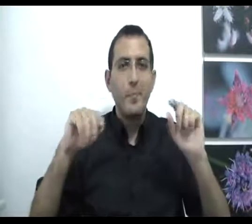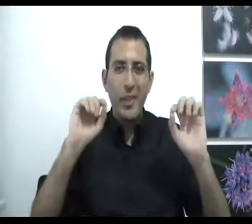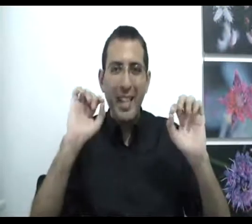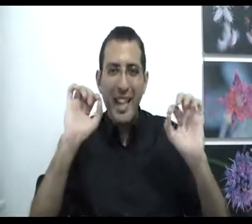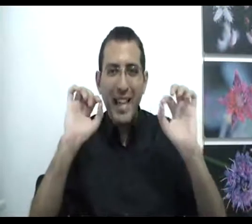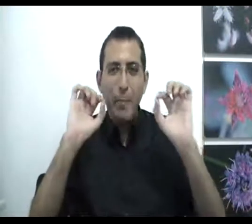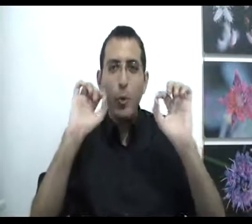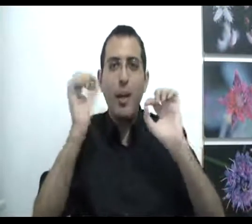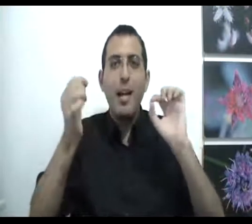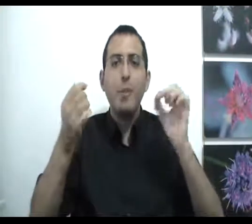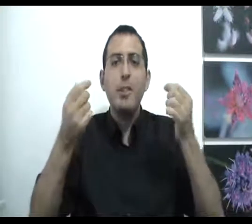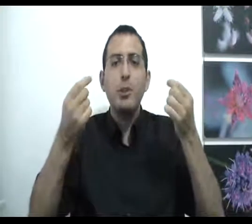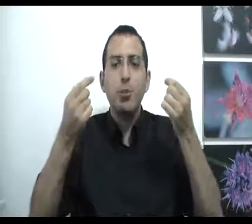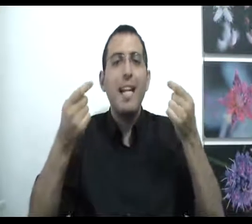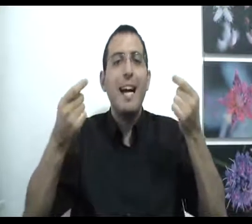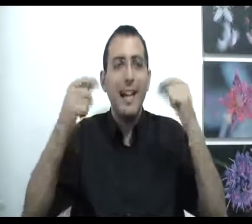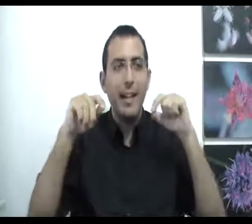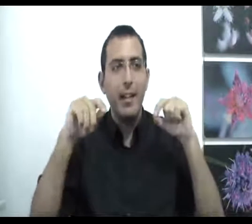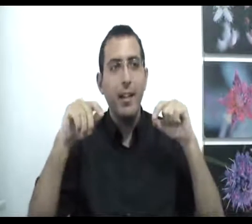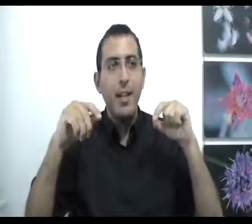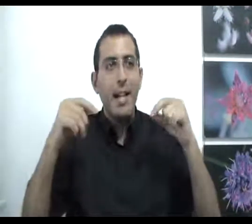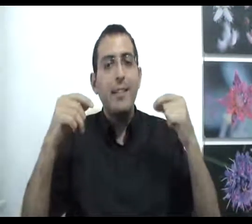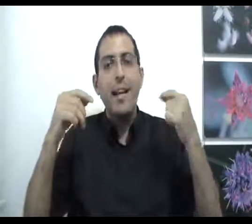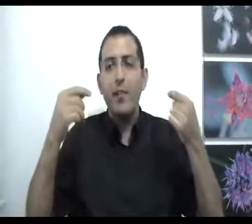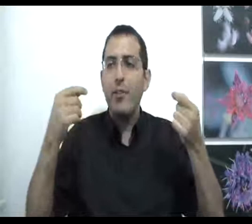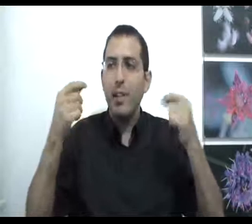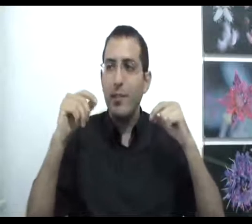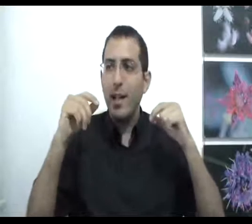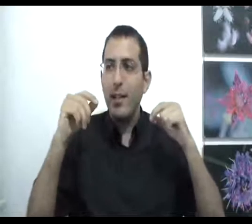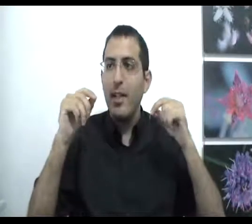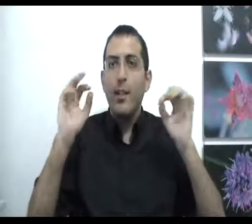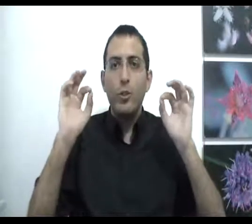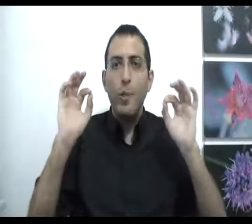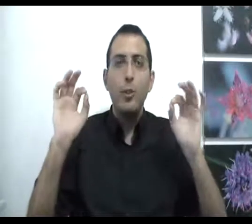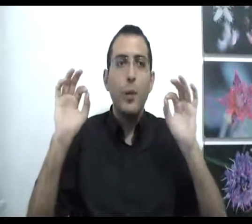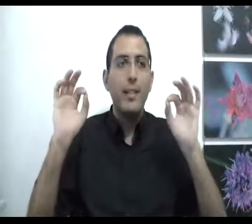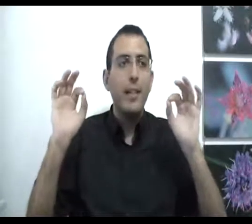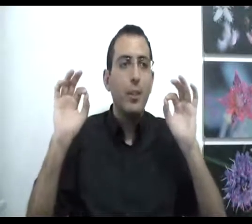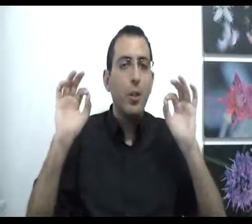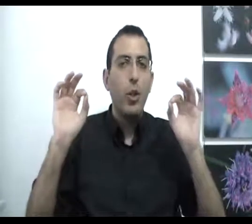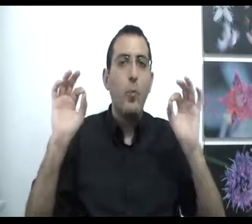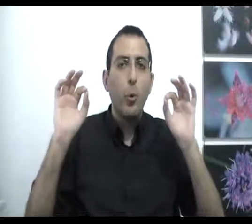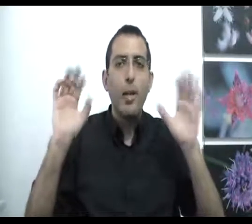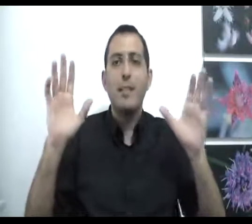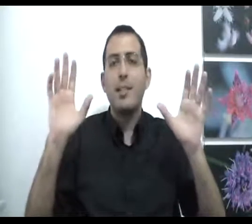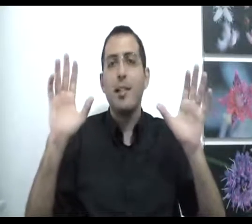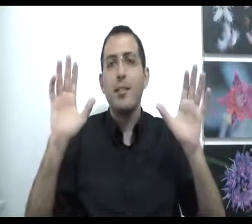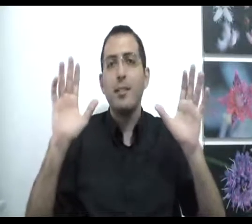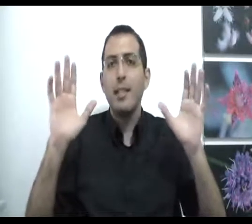כי עדיין בתוכך אם אתה מסוגל להכיל את ההפך של הדבר זה אומר שהוא עדיין לא מוחלט אצלך זה